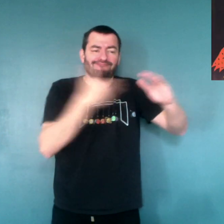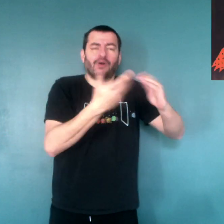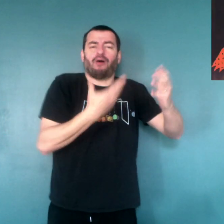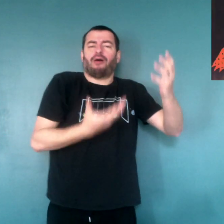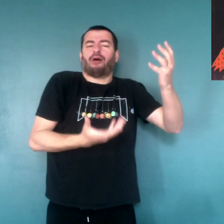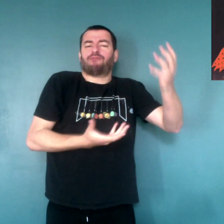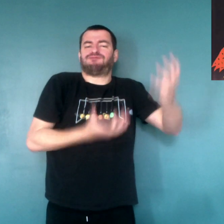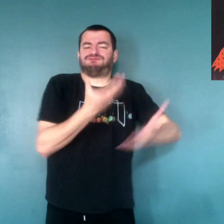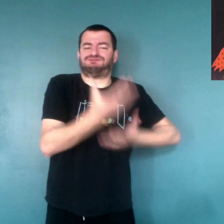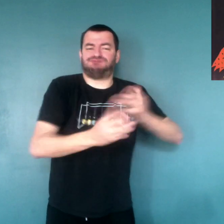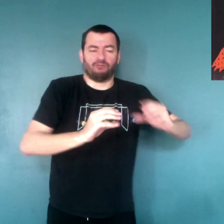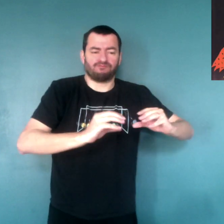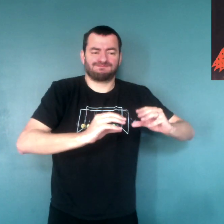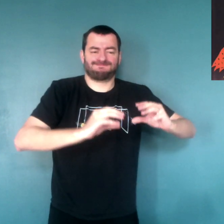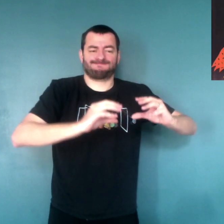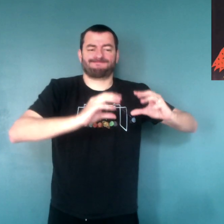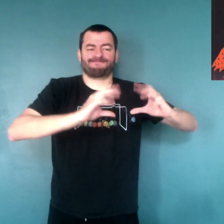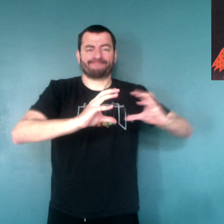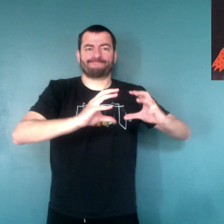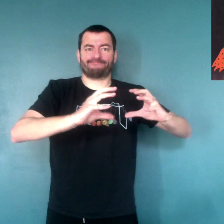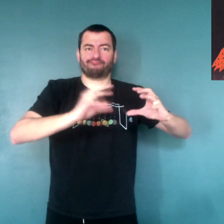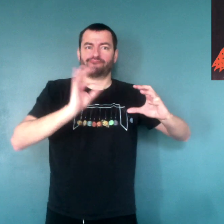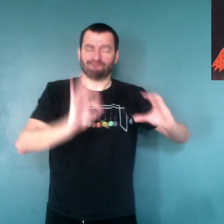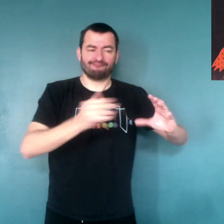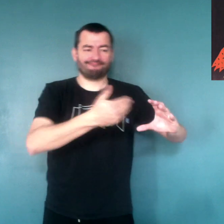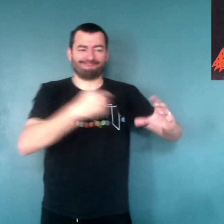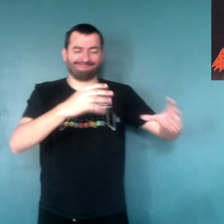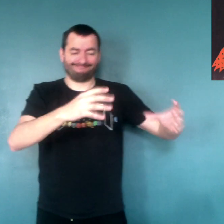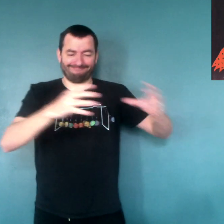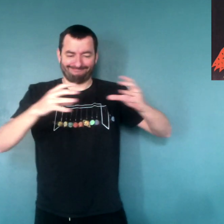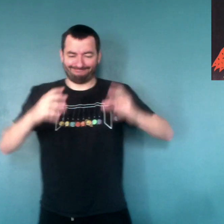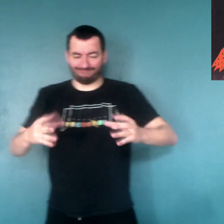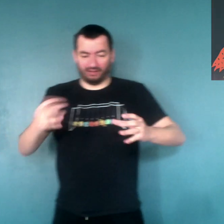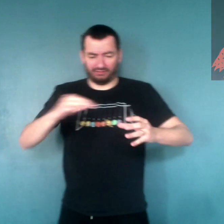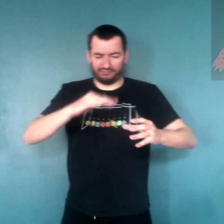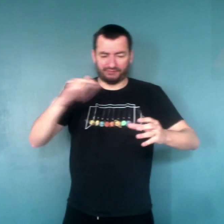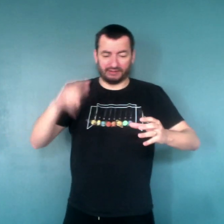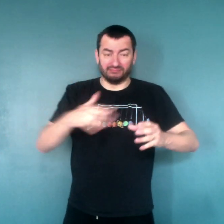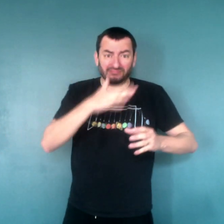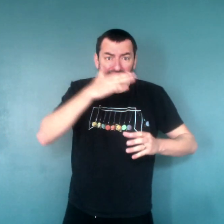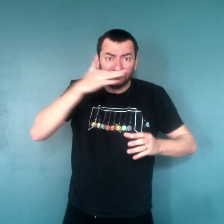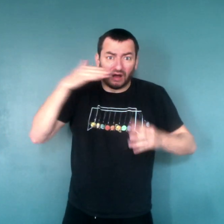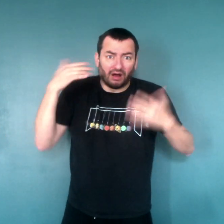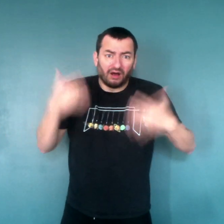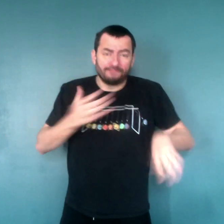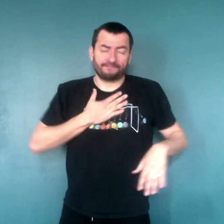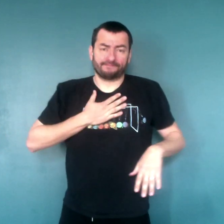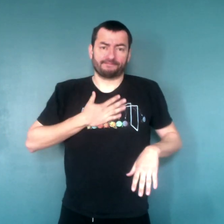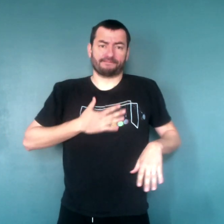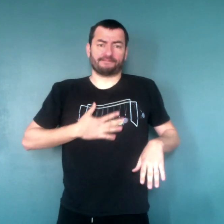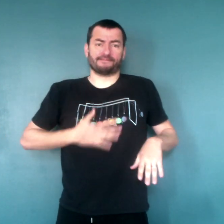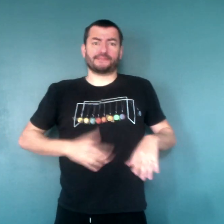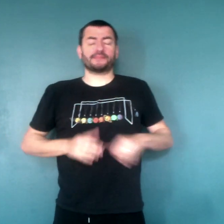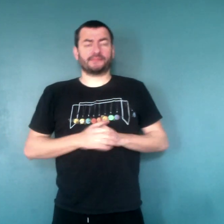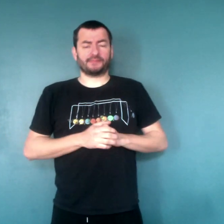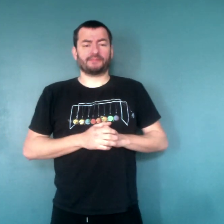attend qu'il cuise. Le pain monte, elle le récupère du four. Hum, qu'est-ce que ça sent bon